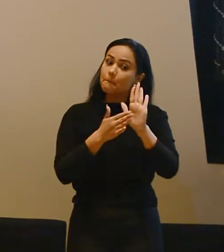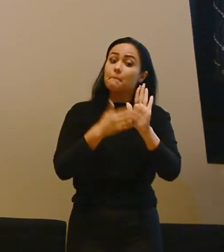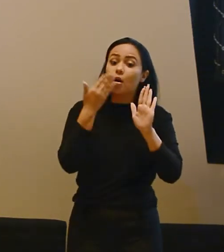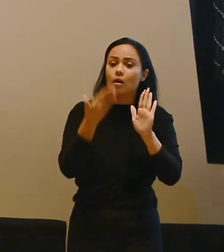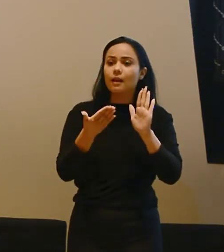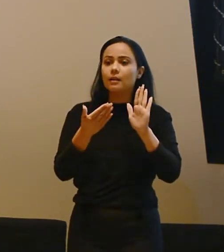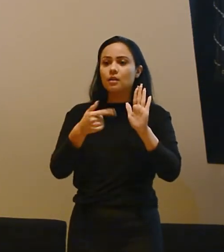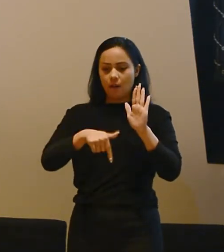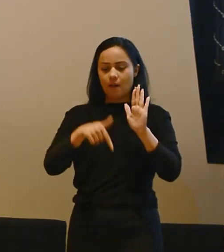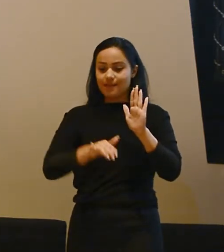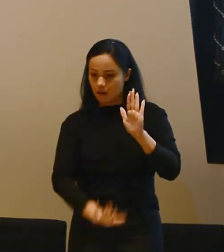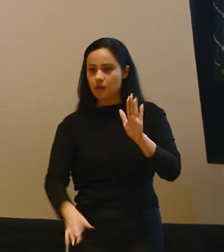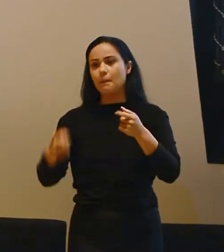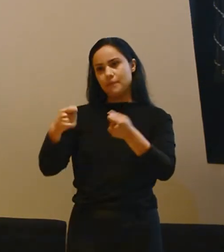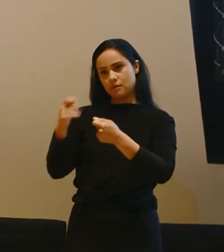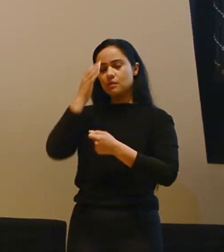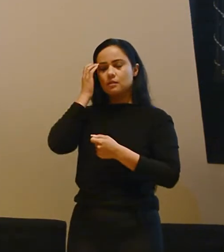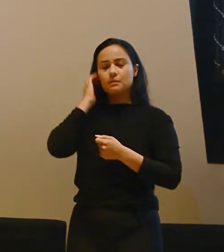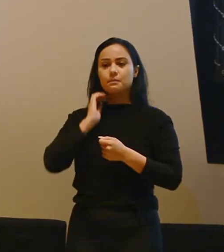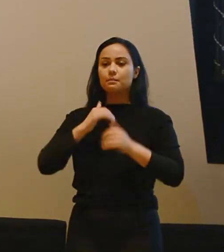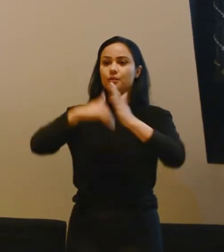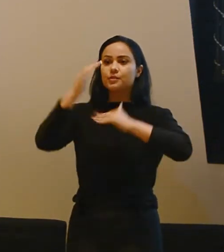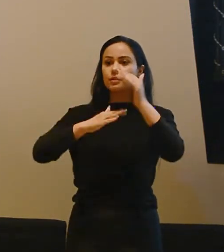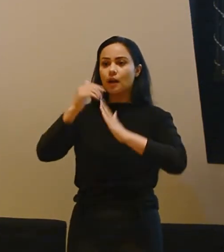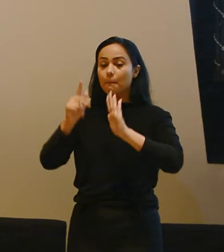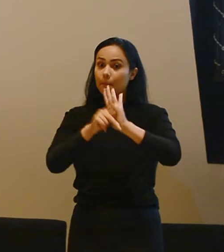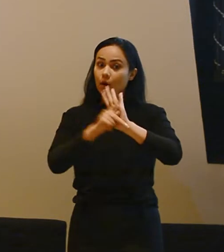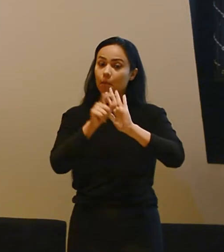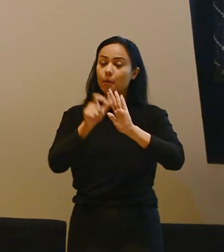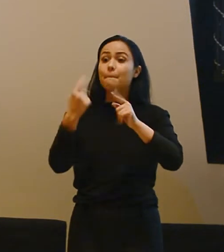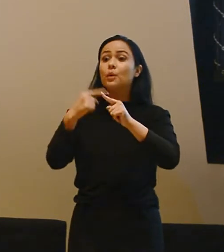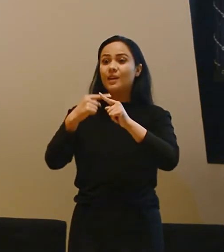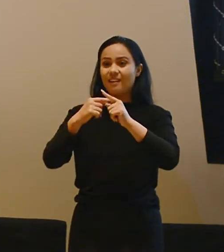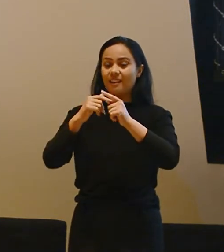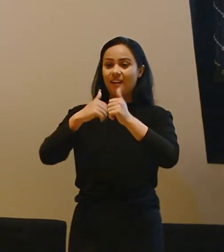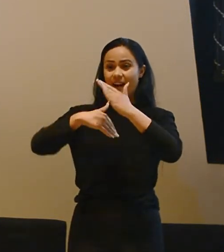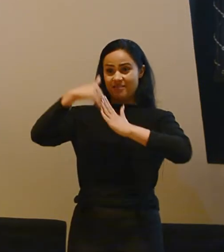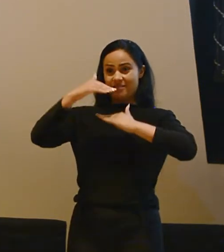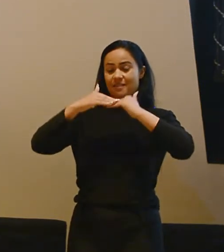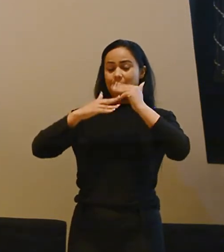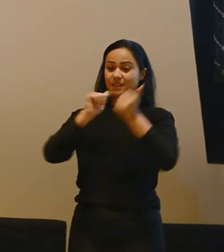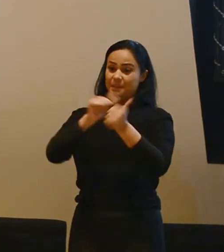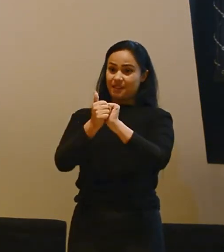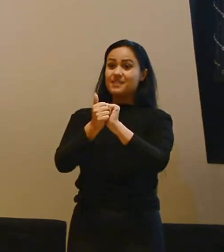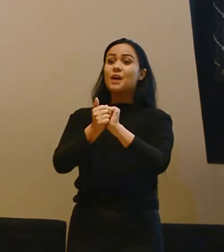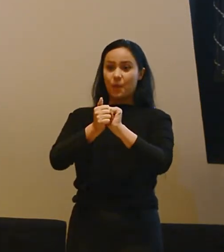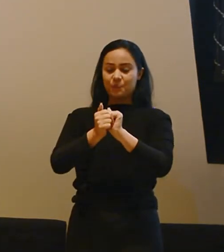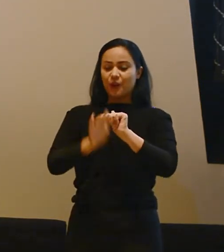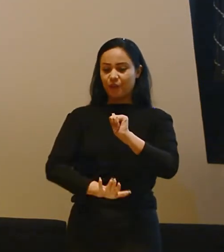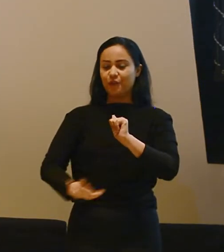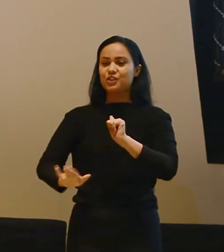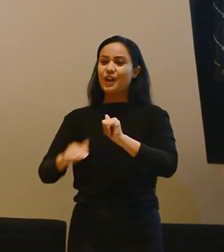o que essa criança precisa. Profissionais especializados, porque a adaptação infantil é diferente da adaptação do